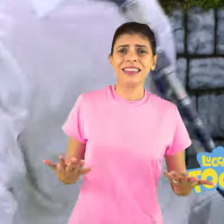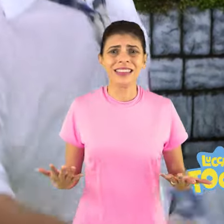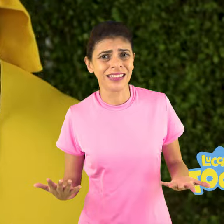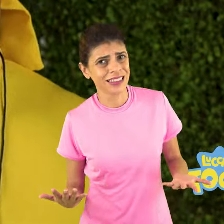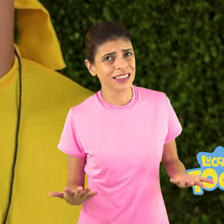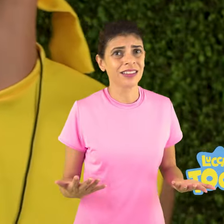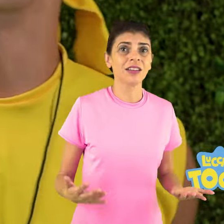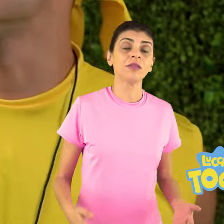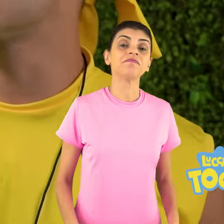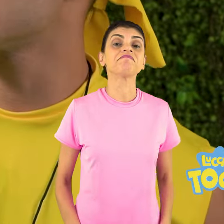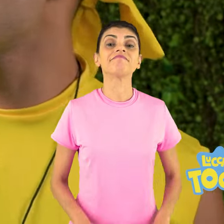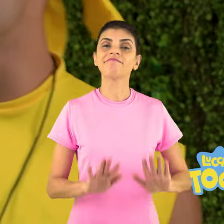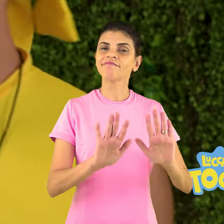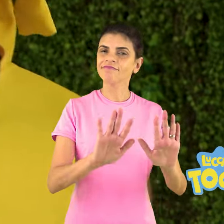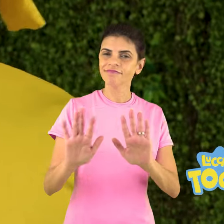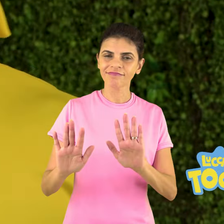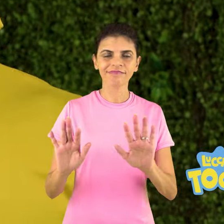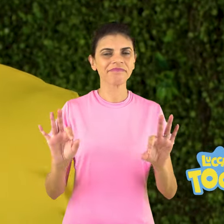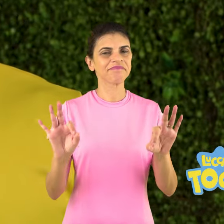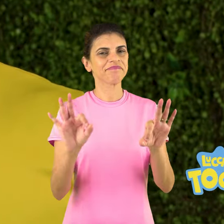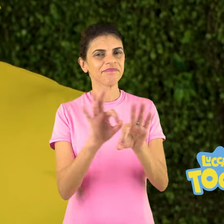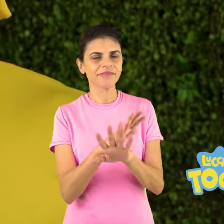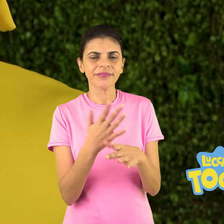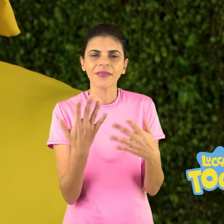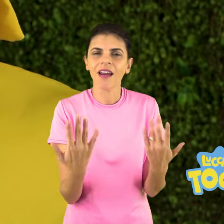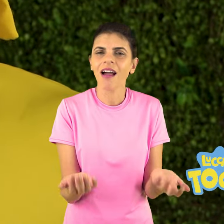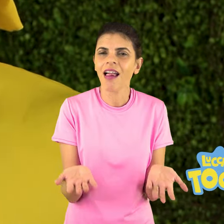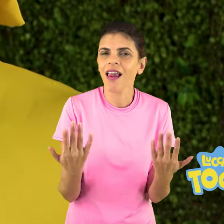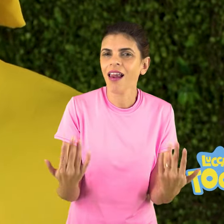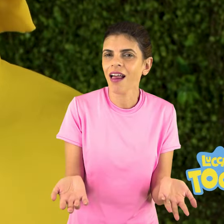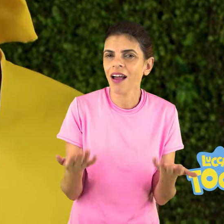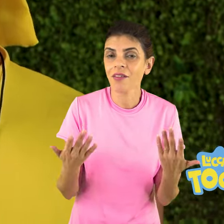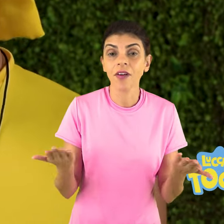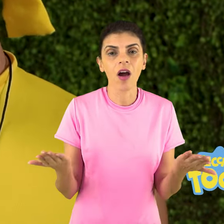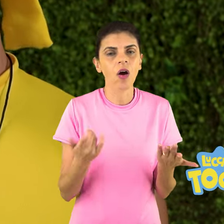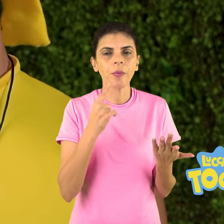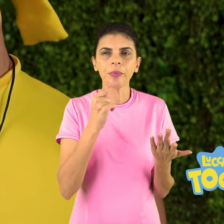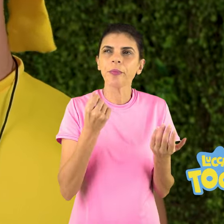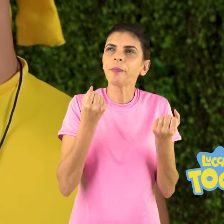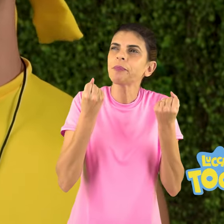Por enquanto, alongamentos foram super leves. Agora a gente vai aumentar um pouquinho o nível.